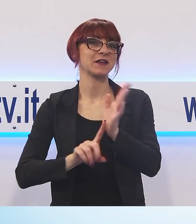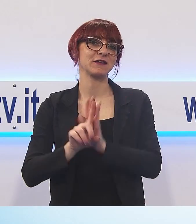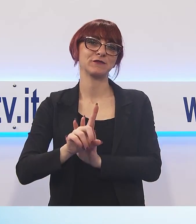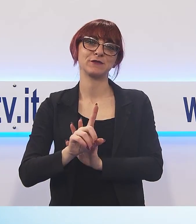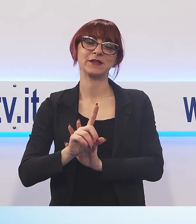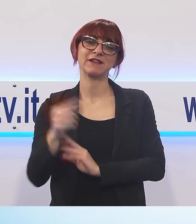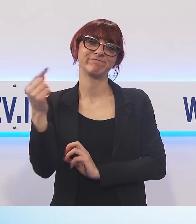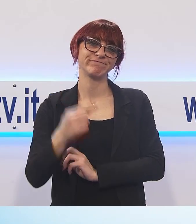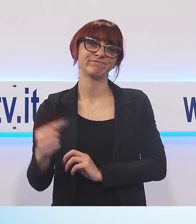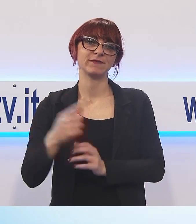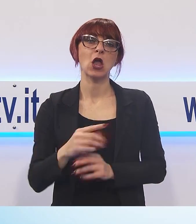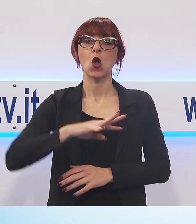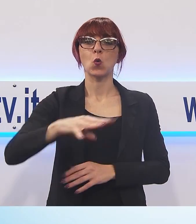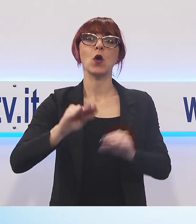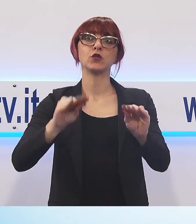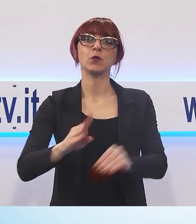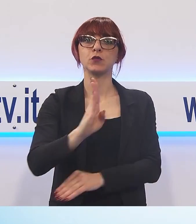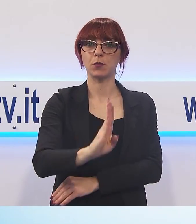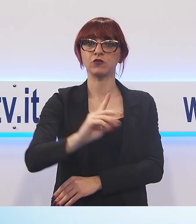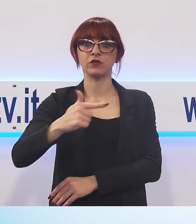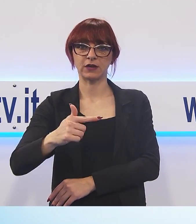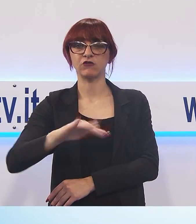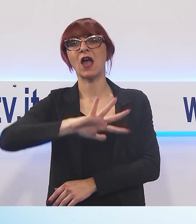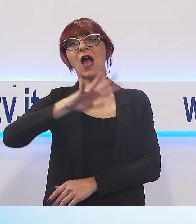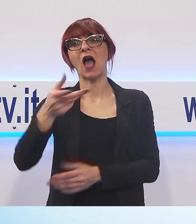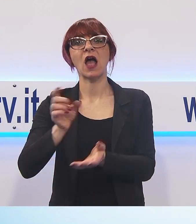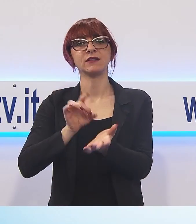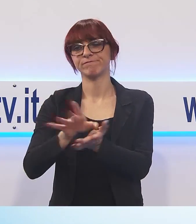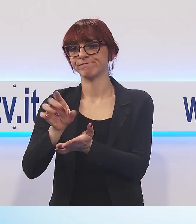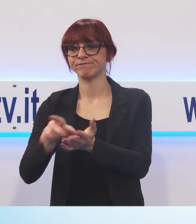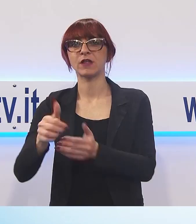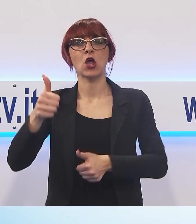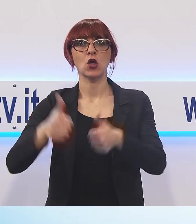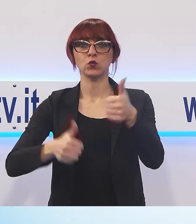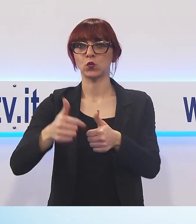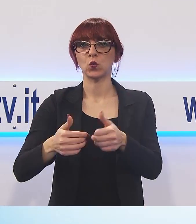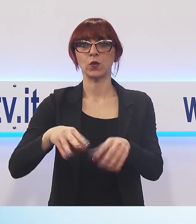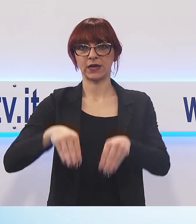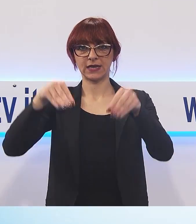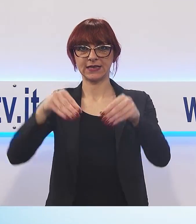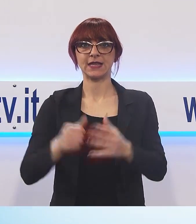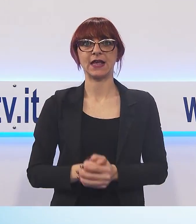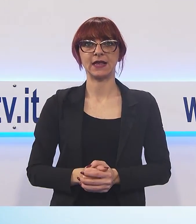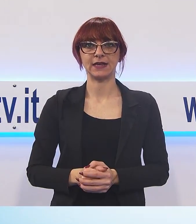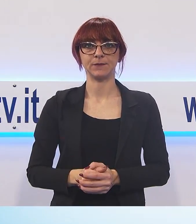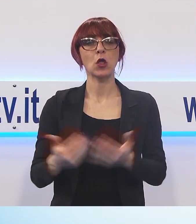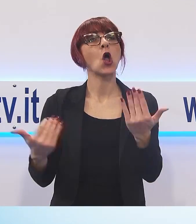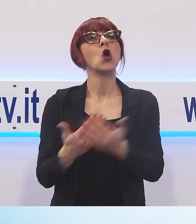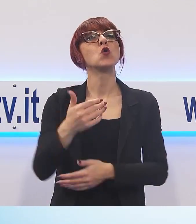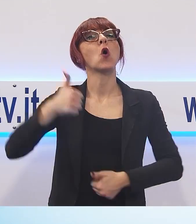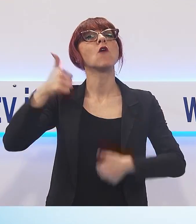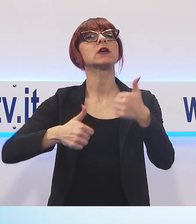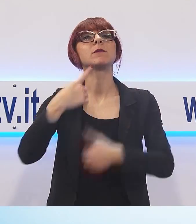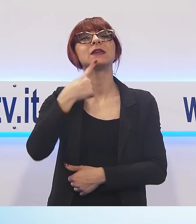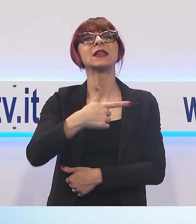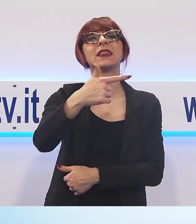quarto posto di Boggi Treggiai, gli altri tutti eliminati nei turni preliminari. Per la cronaca, i nuovi campioni italiani di Briscola sono